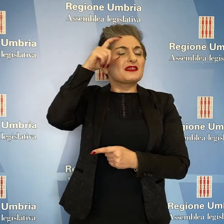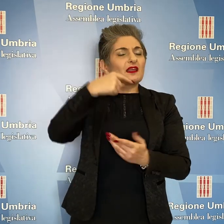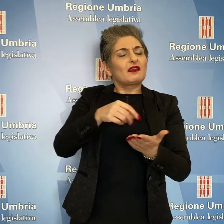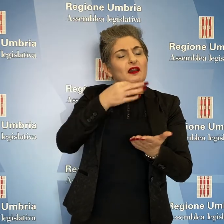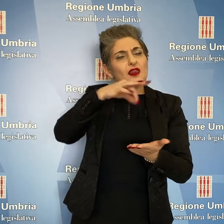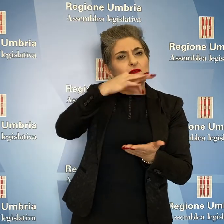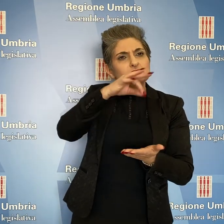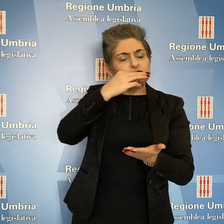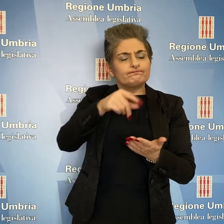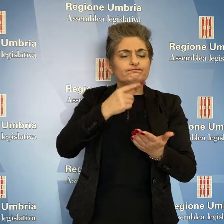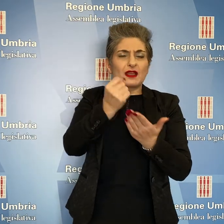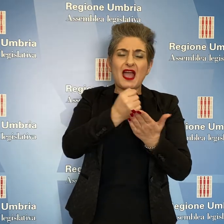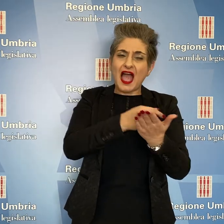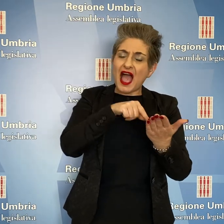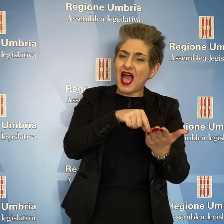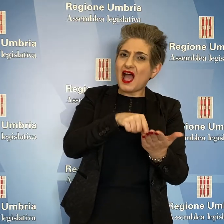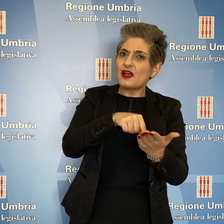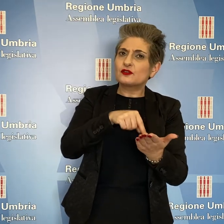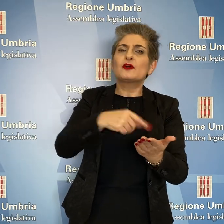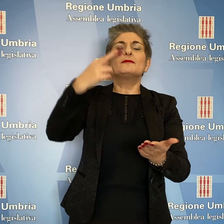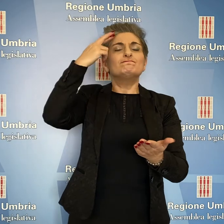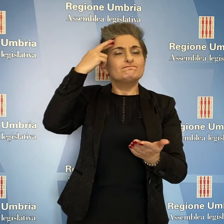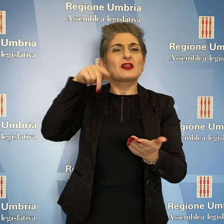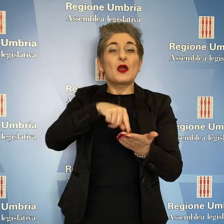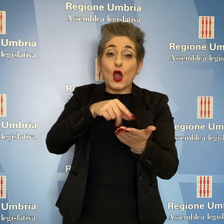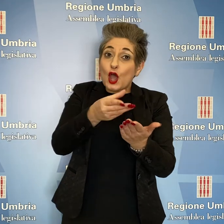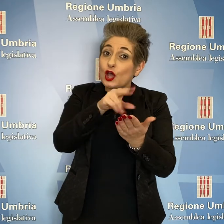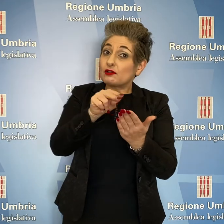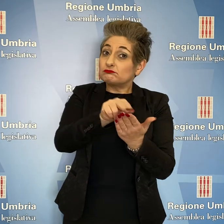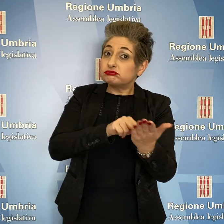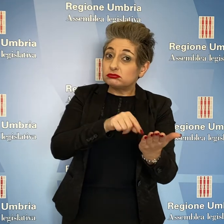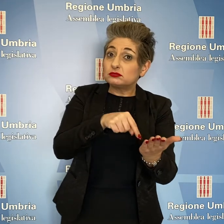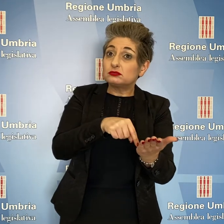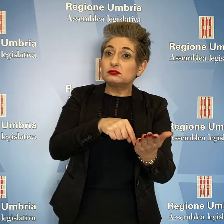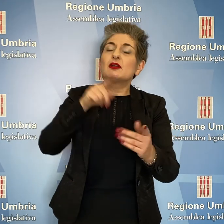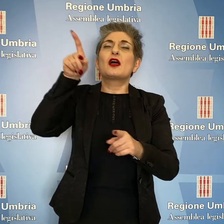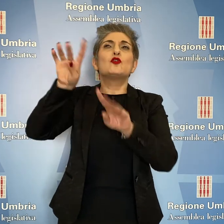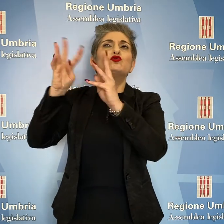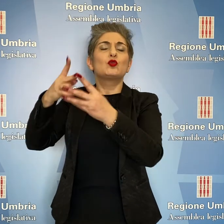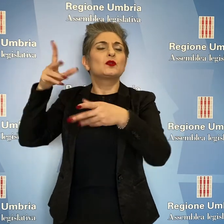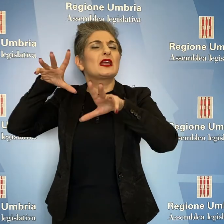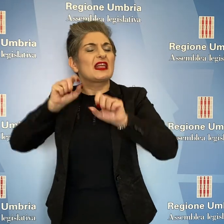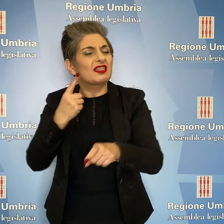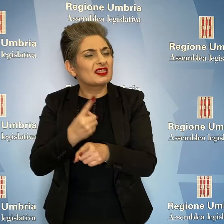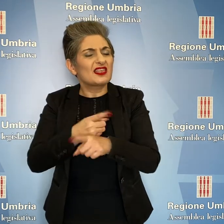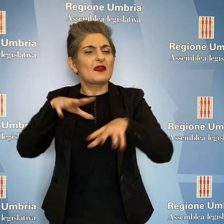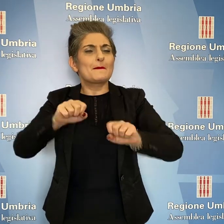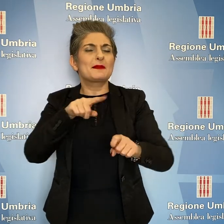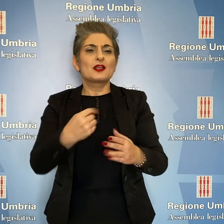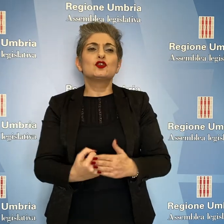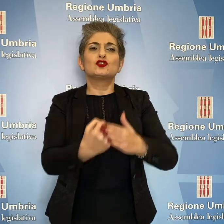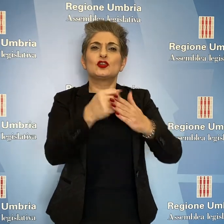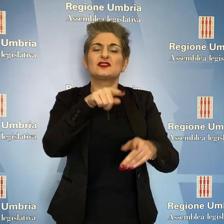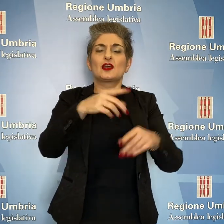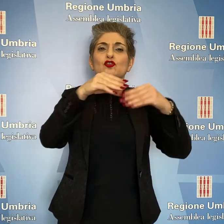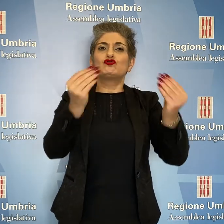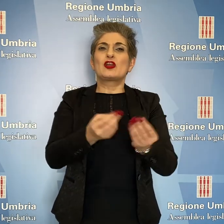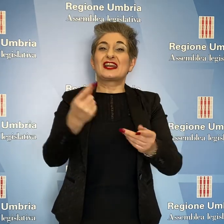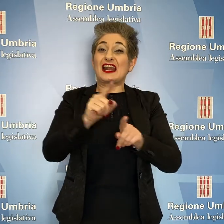il relatore Bettarelli ha ricordato che la risoluzione impegna la giunta a salvaguardare la ceramica artistica tradizionale come patrimonio